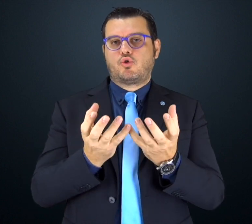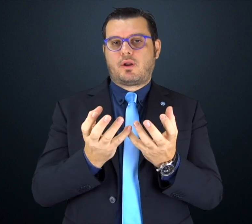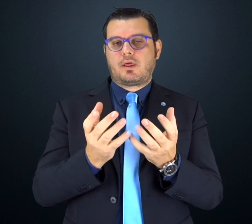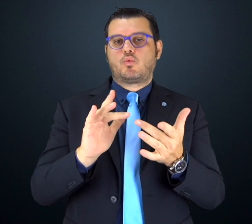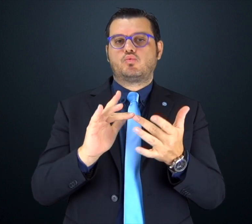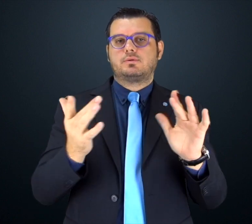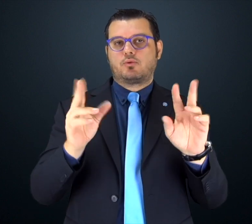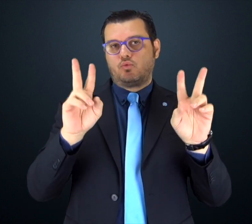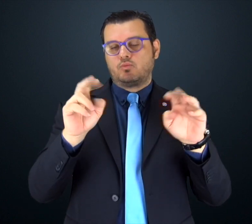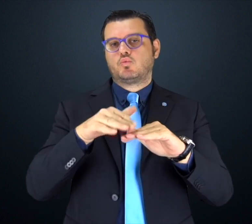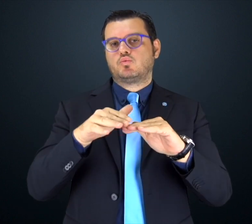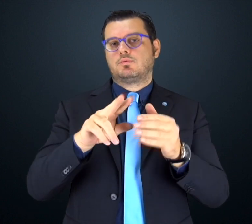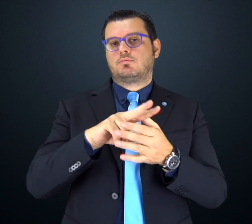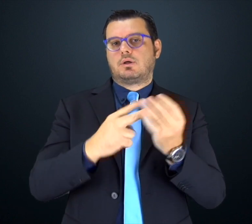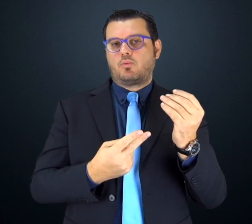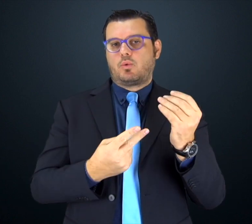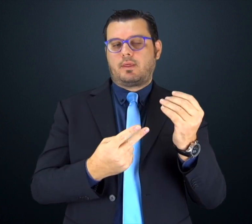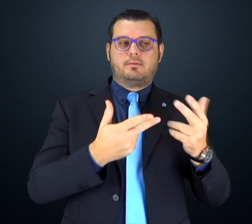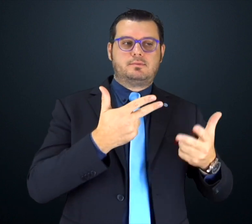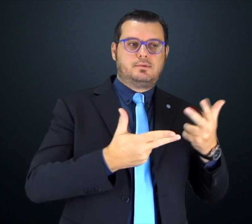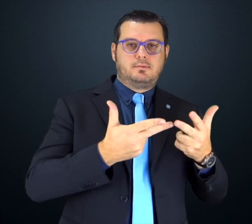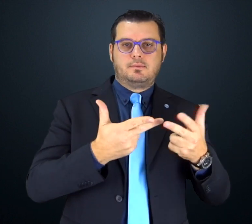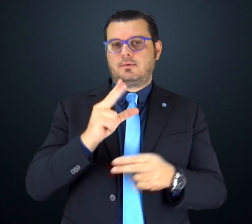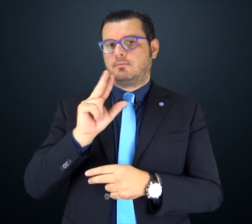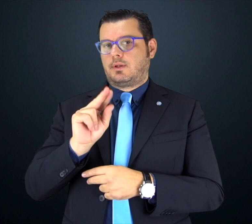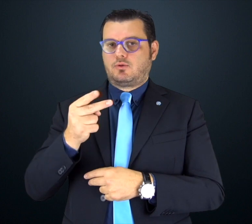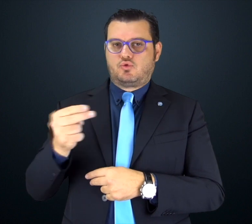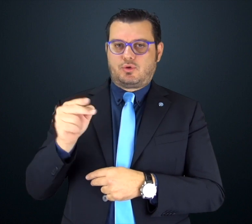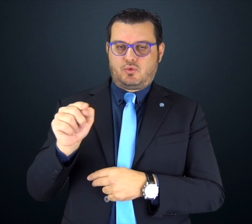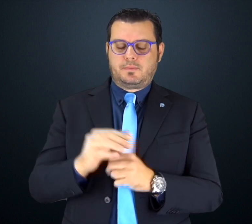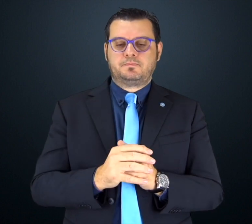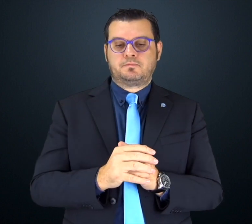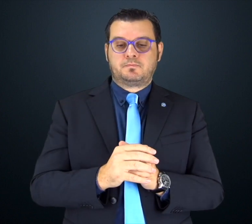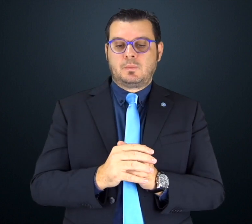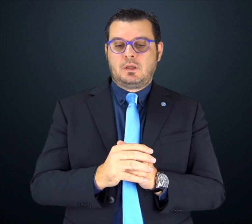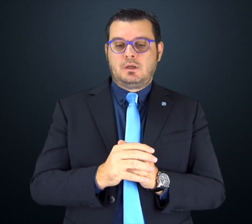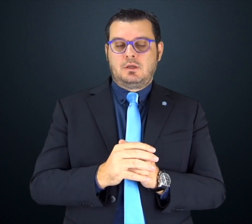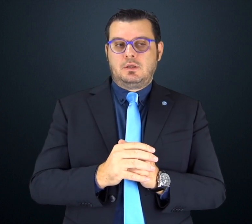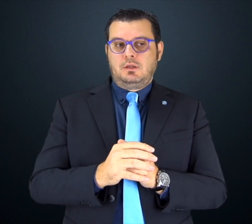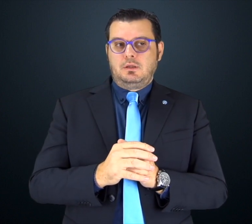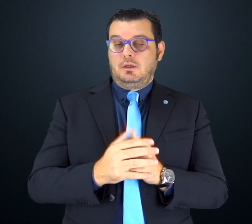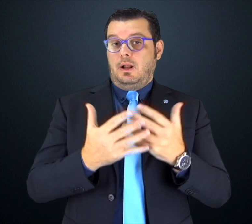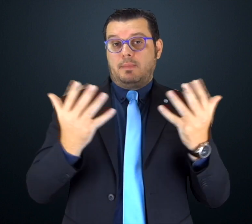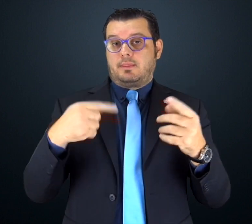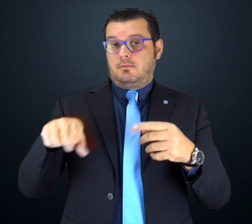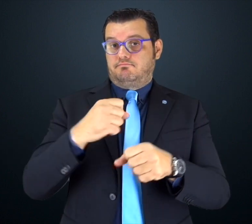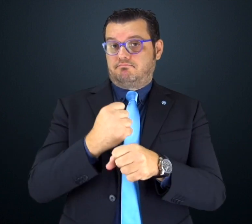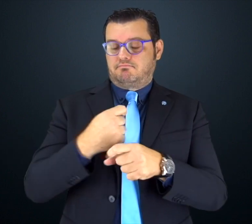Ovviamente è un lavoro in continuo aggiornamento. Per ulteriori dettagli e spiegazioni vi rimando al video qui sotto.